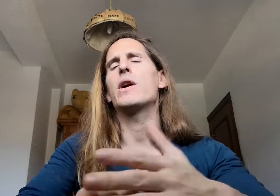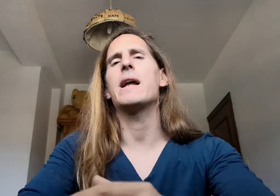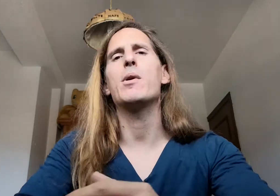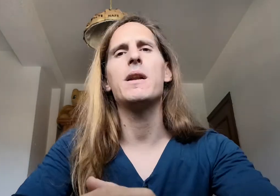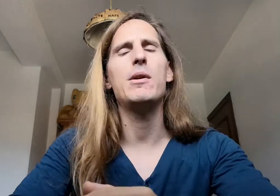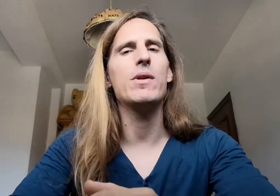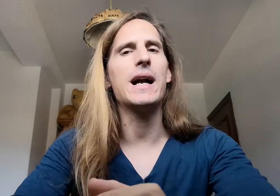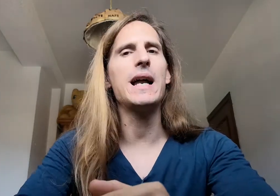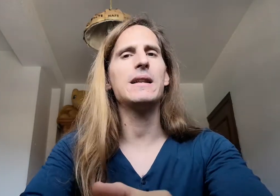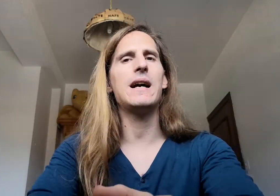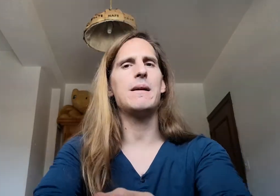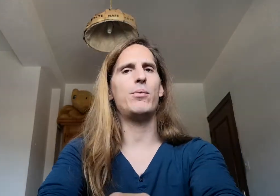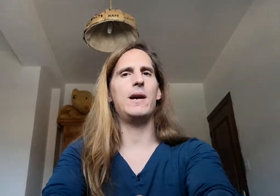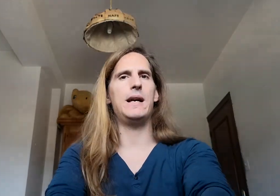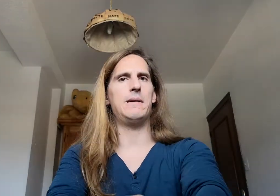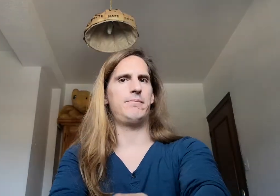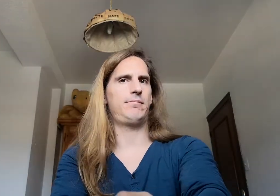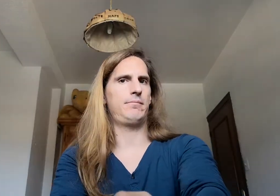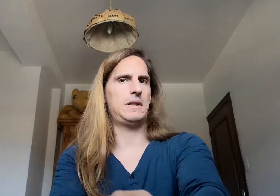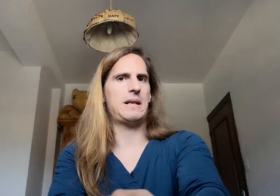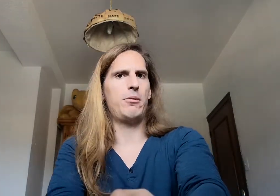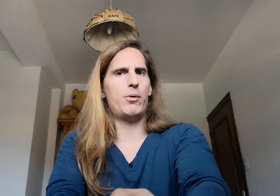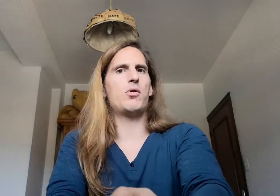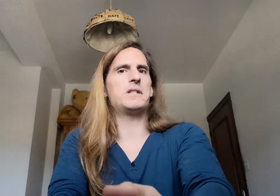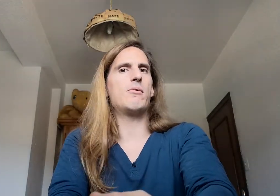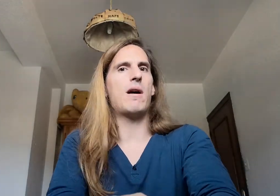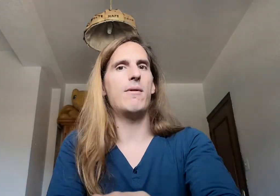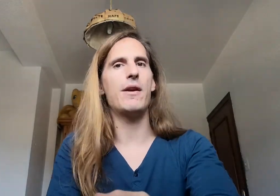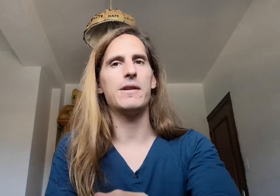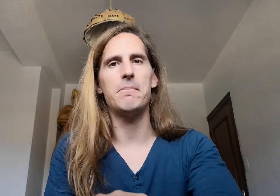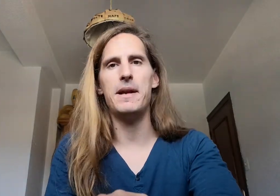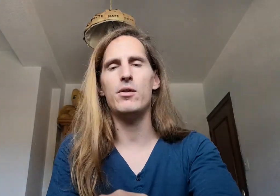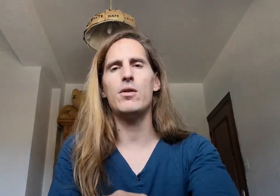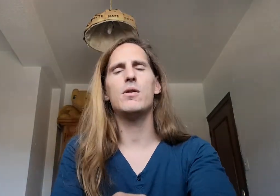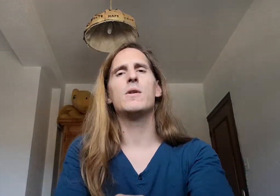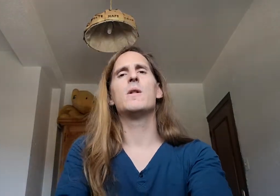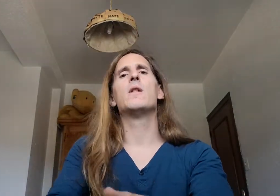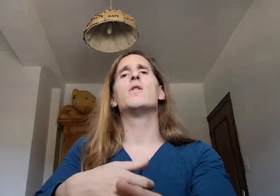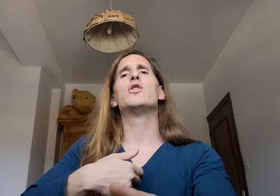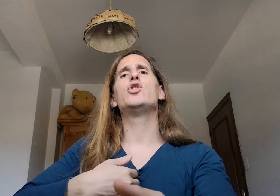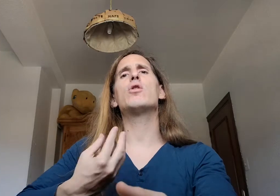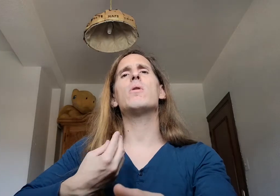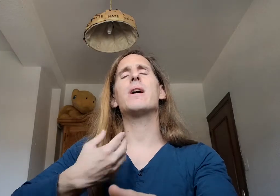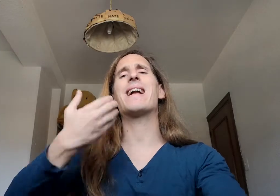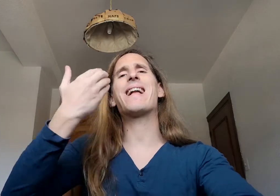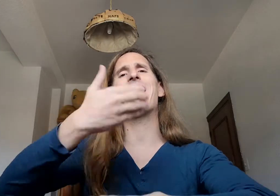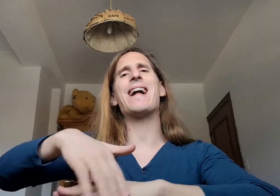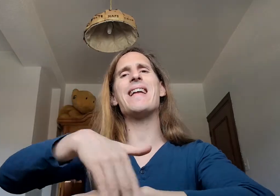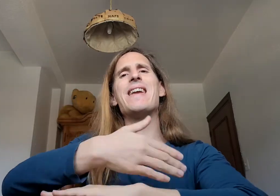queramos escribir una carta pues saber un poco ese vocabulario también no yo calle